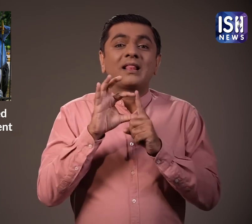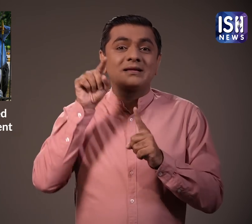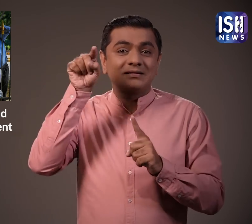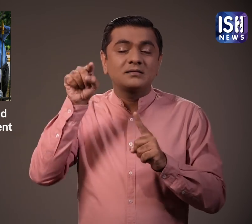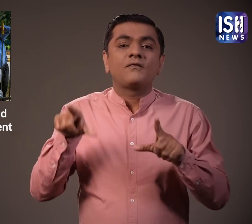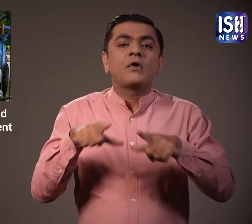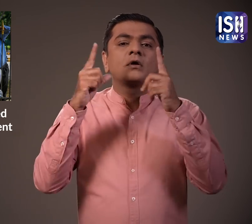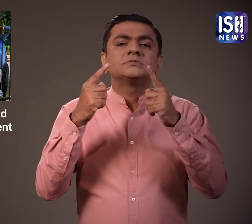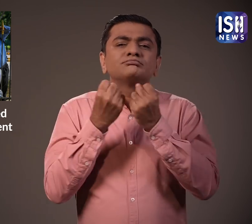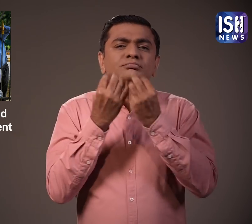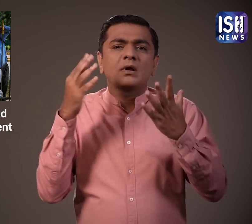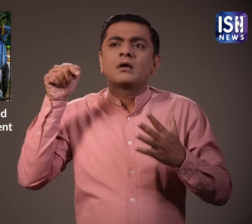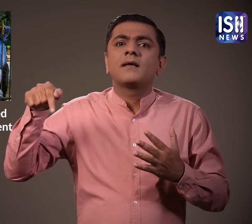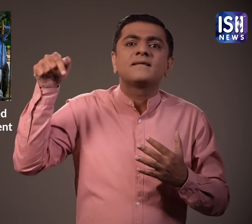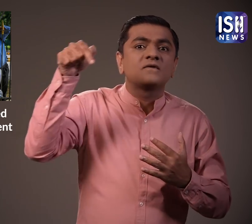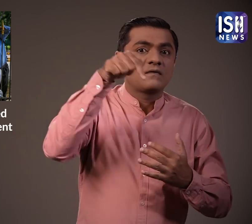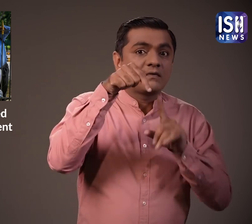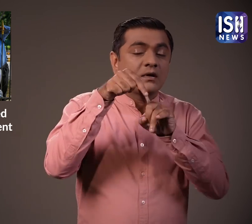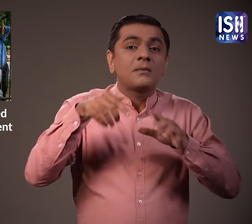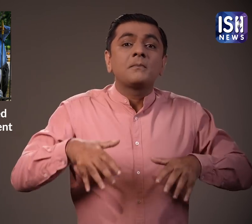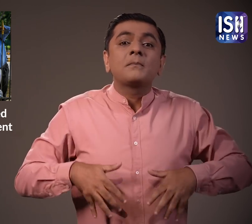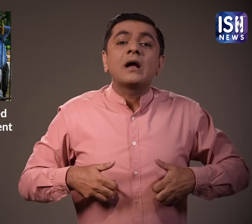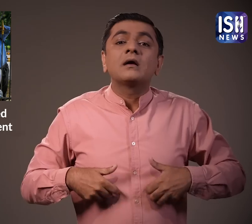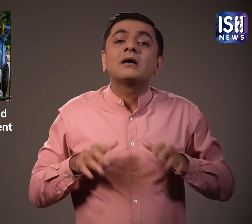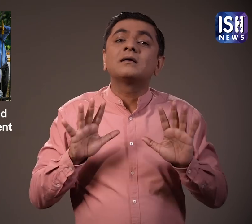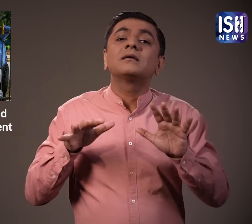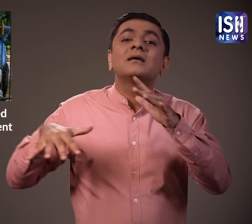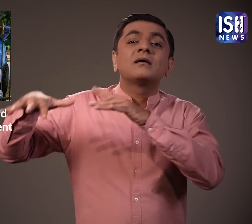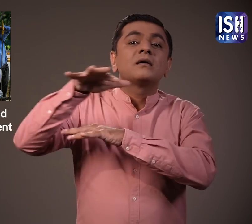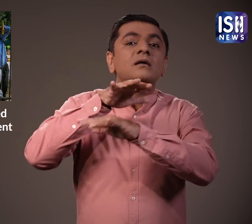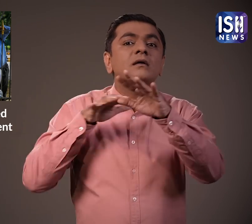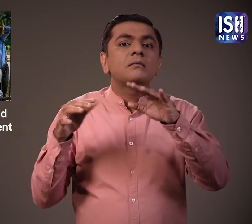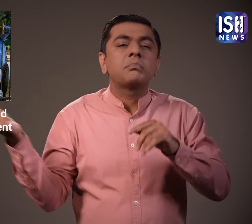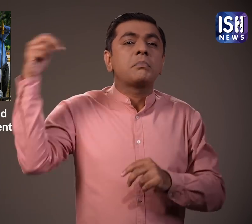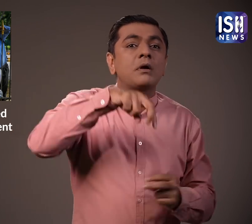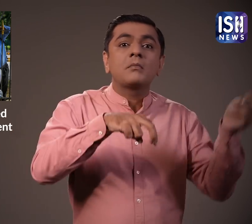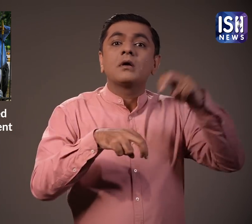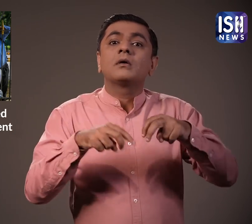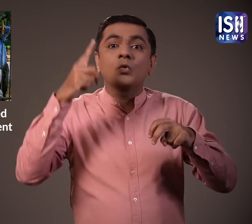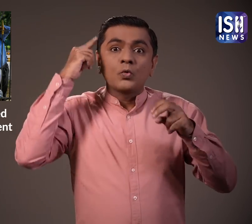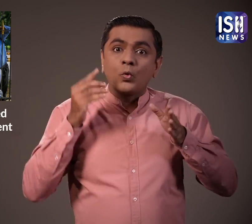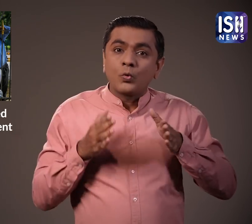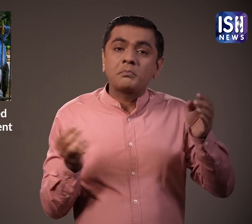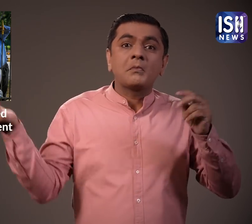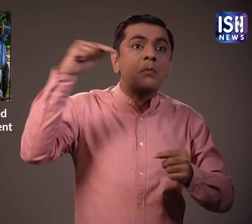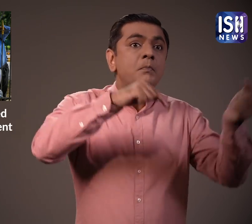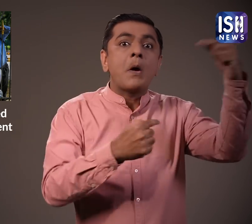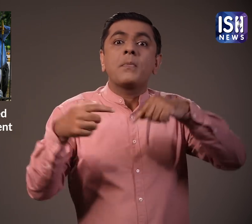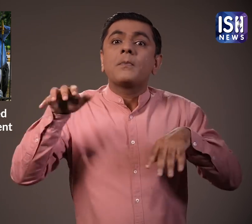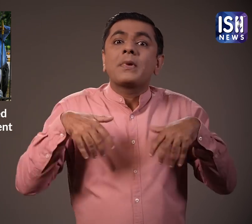दिल्ली के चारो और जंगल है इन जंगलों से बंदर पूरे शहर में खाना चुराते हैं और उत्पात